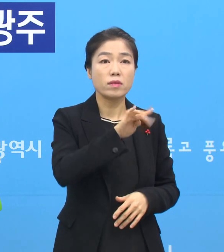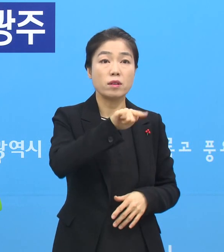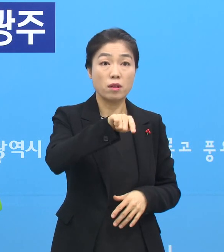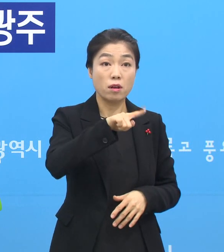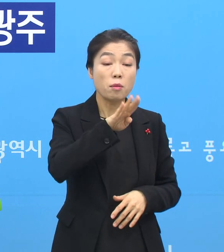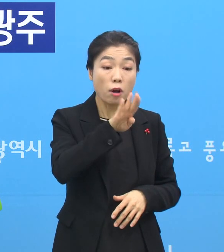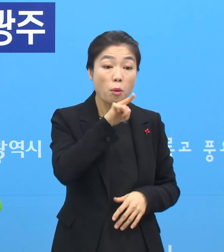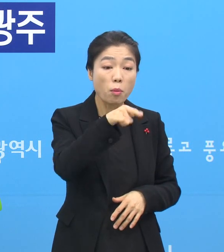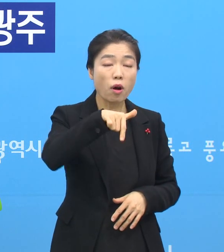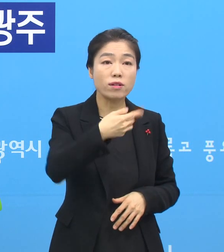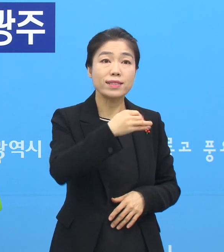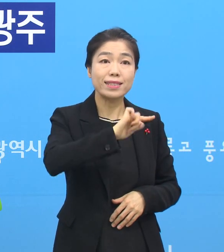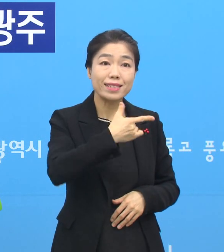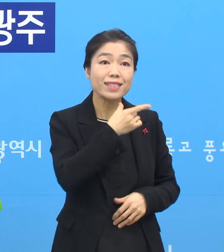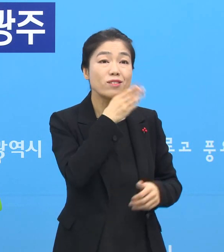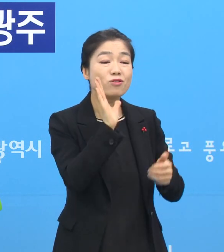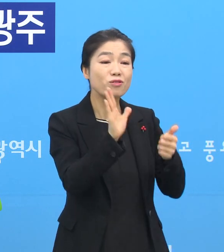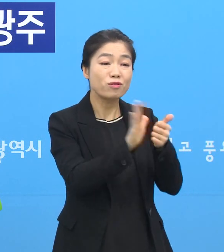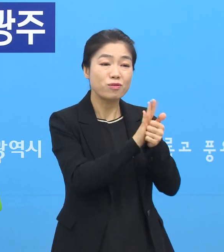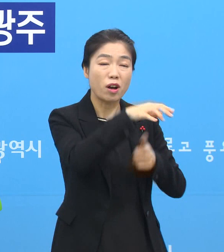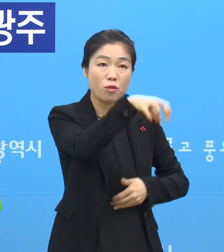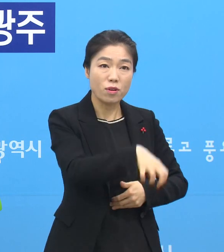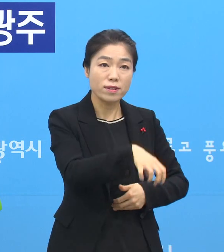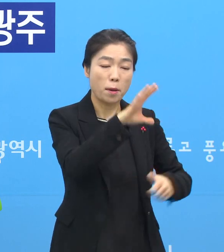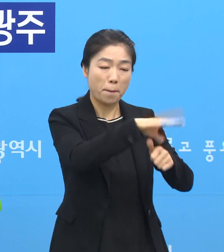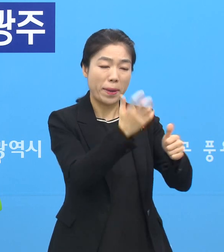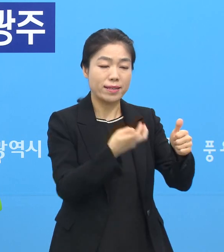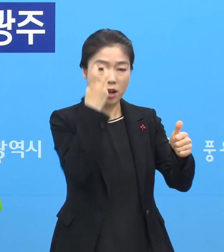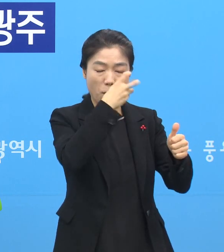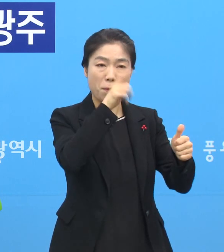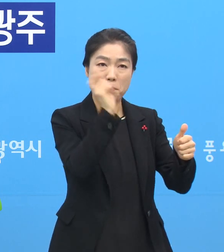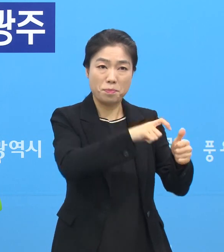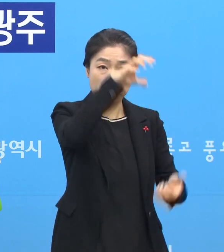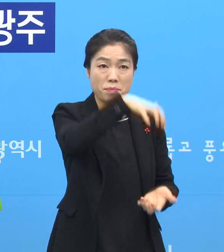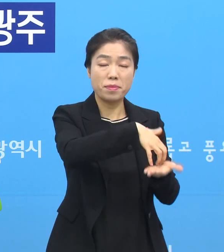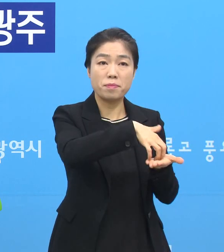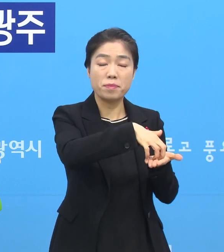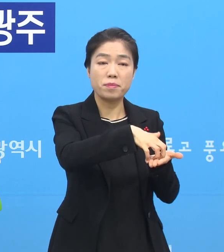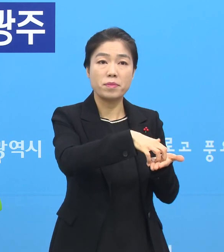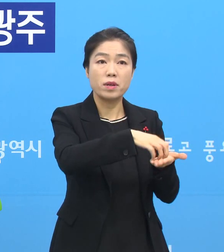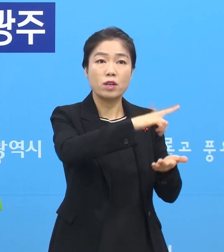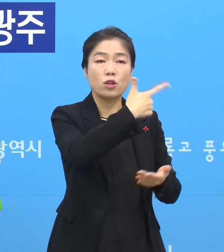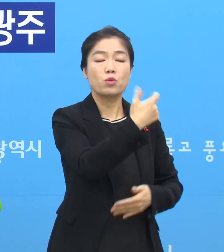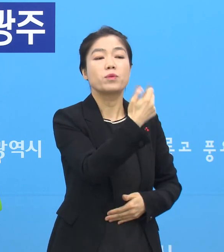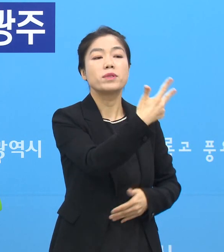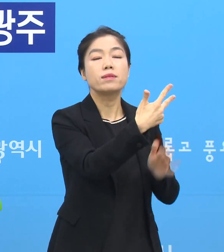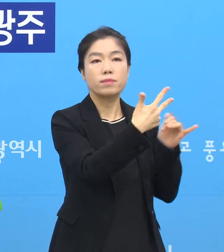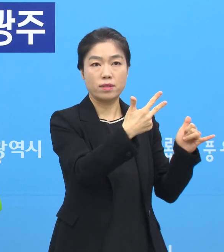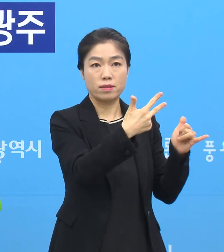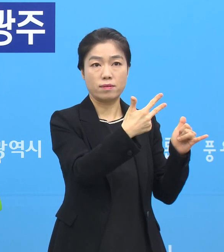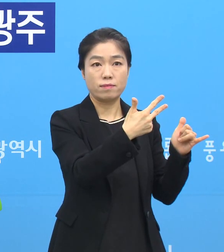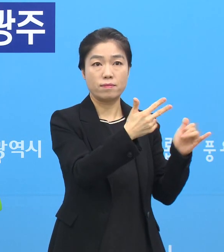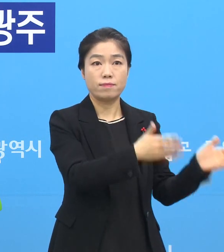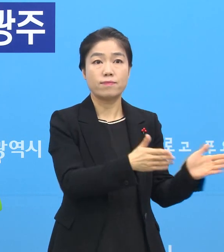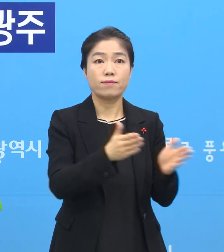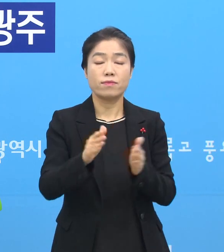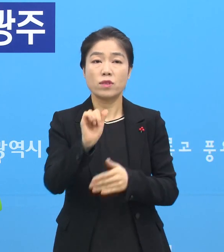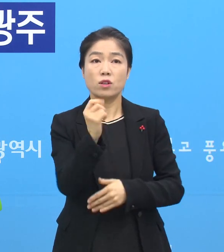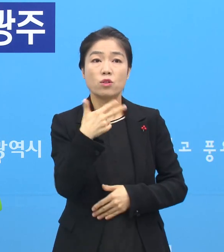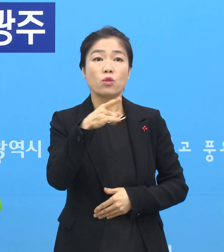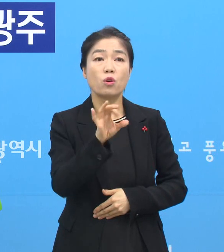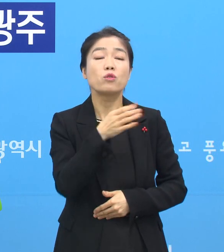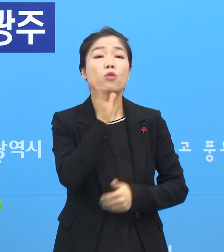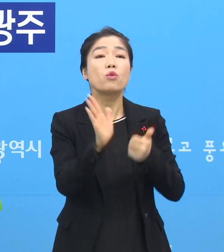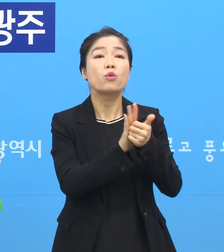요양원에서도 또 갱례 해지전 검사가 나와서 총 누적 확진자는 67명이 되겠습니다. 효정